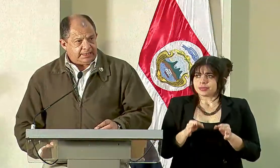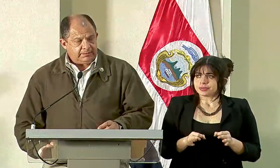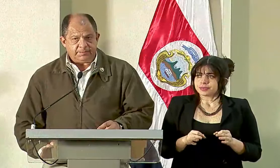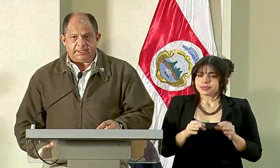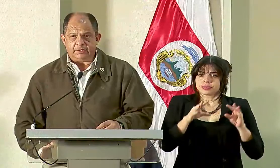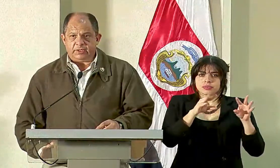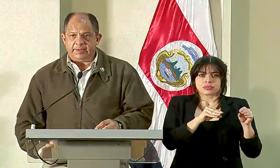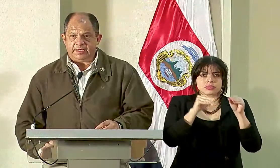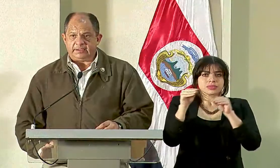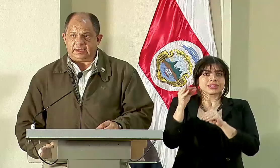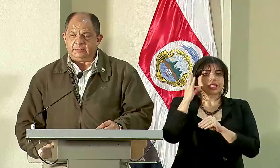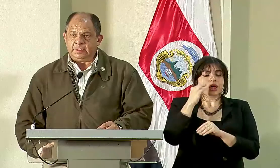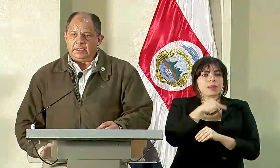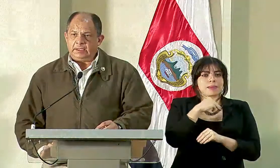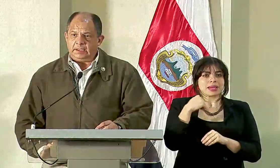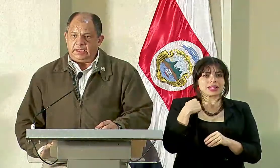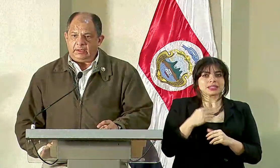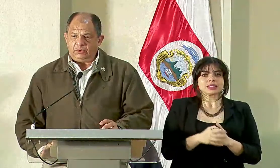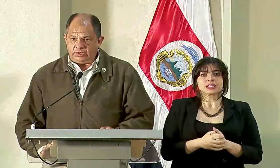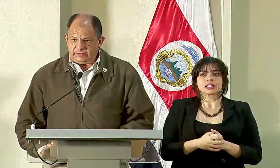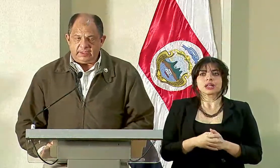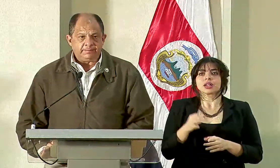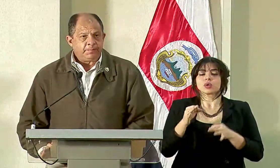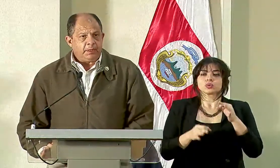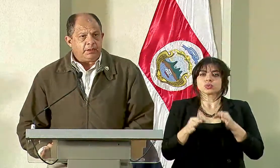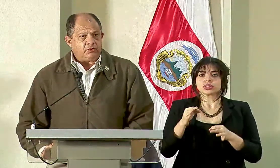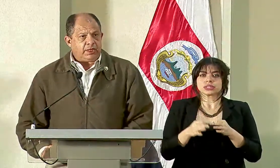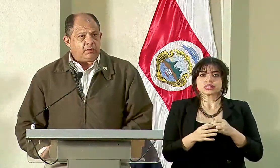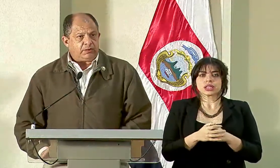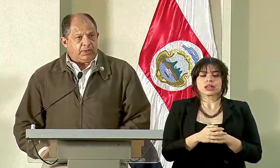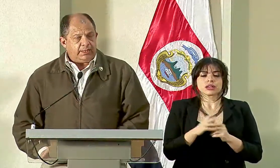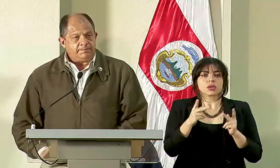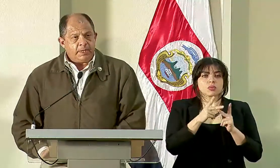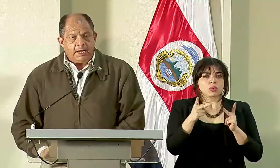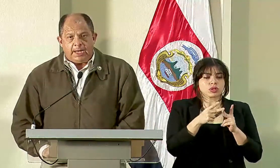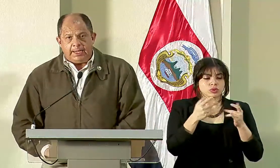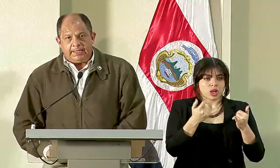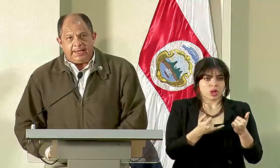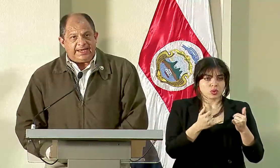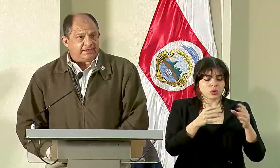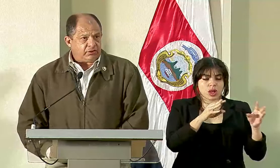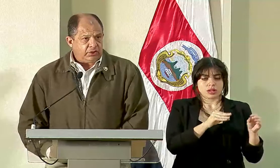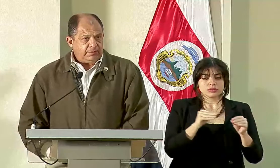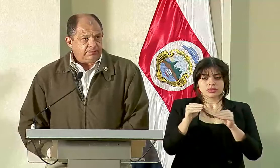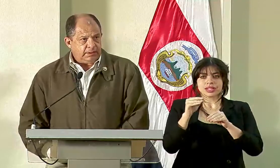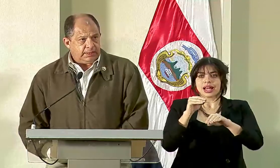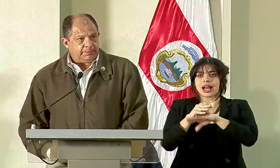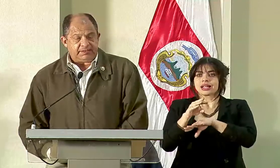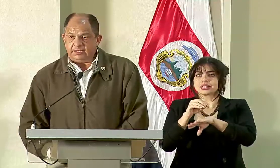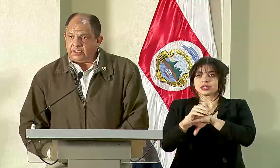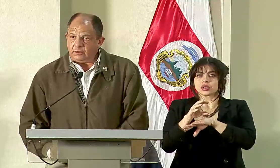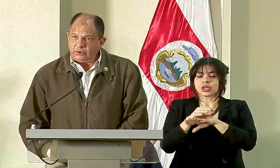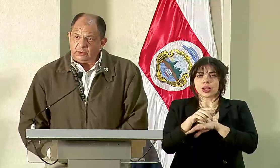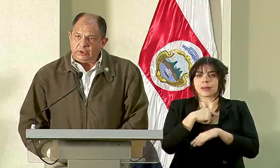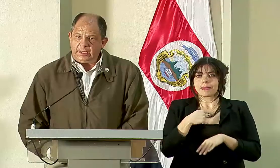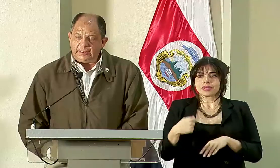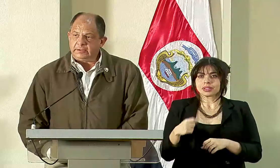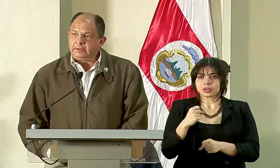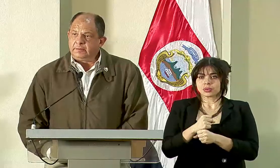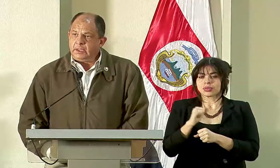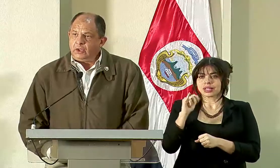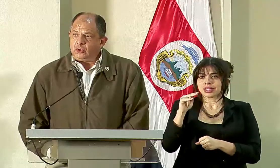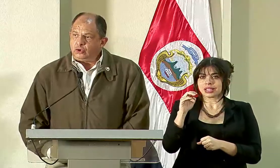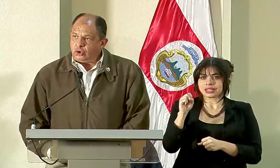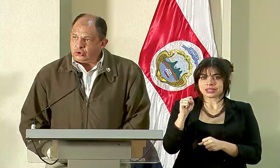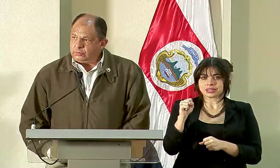trasladar a la señora ministra de Justicia de su cargo actual al de asesora del presidente ejecutivo del